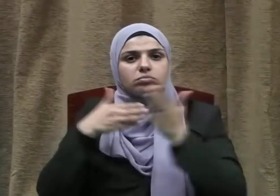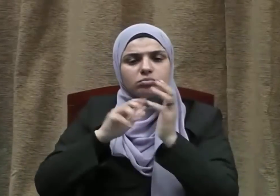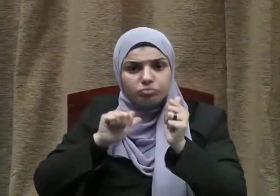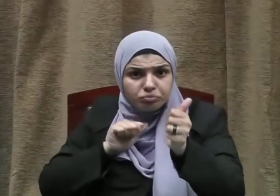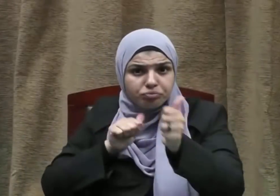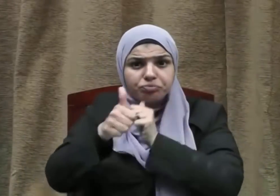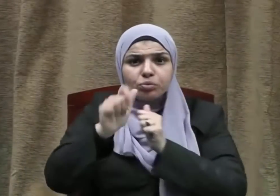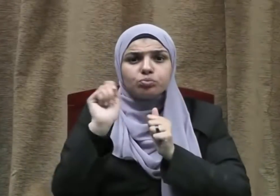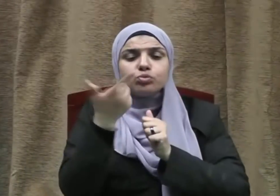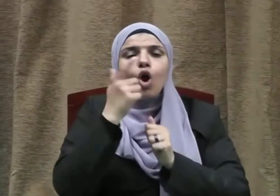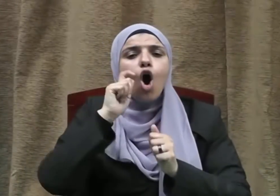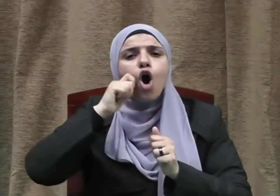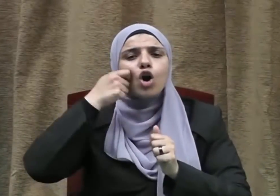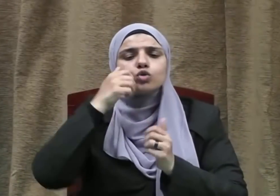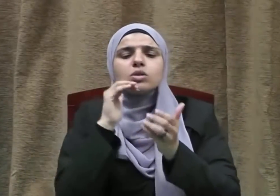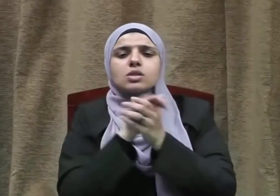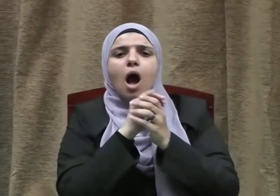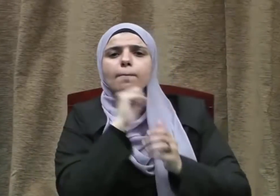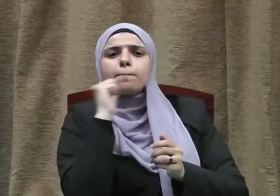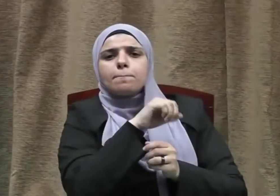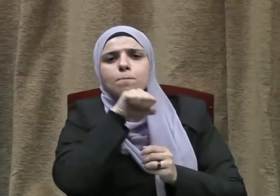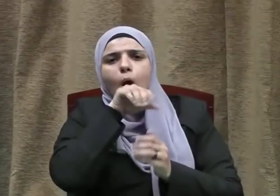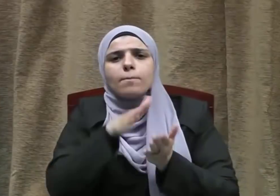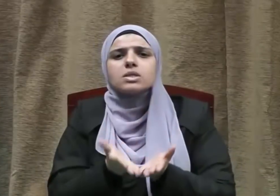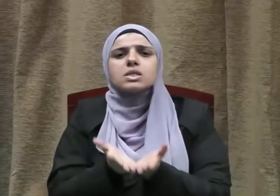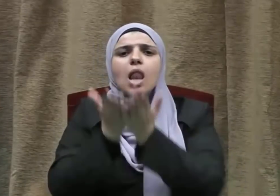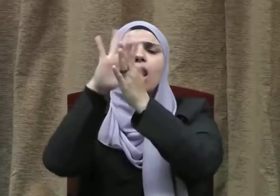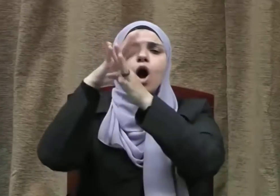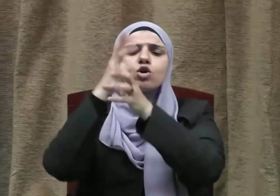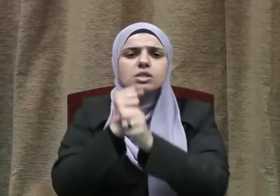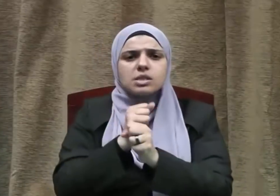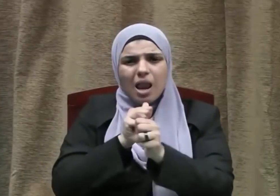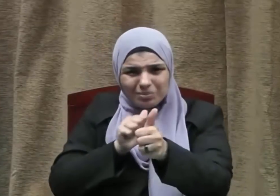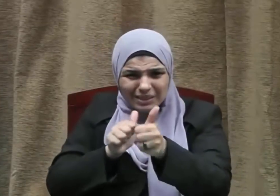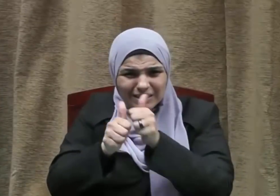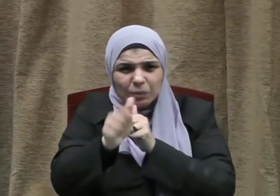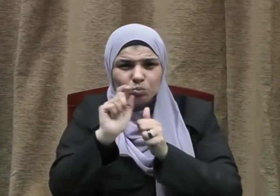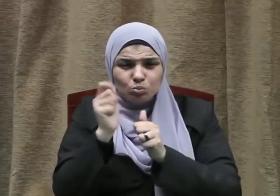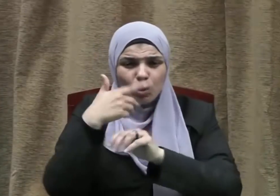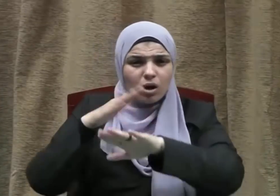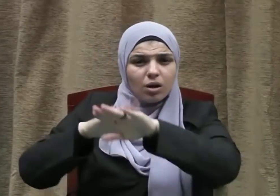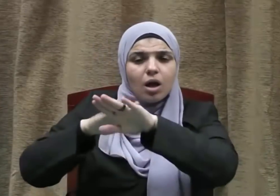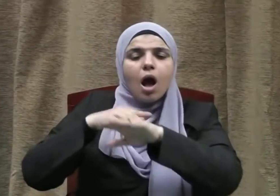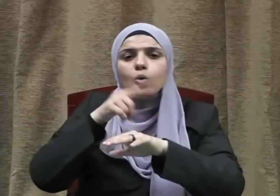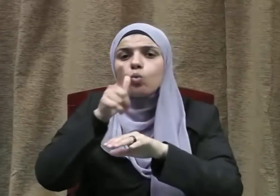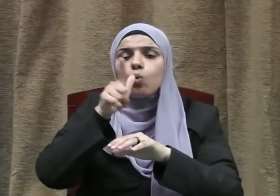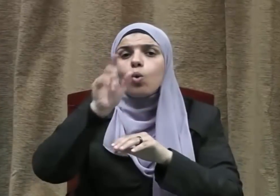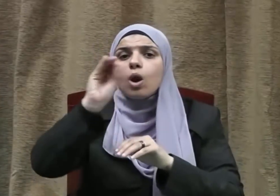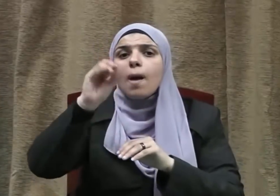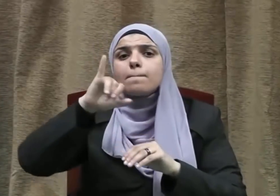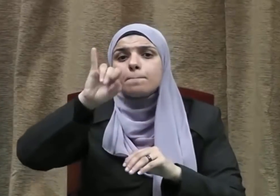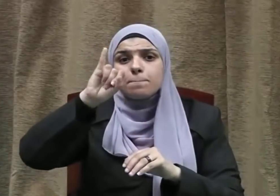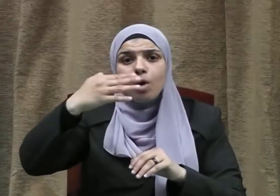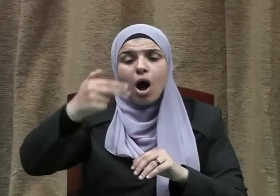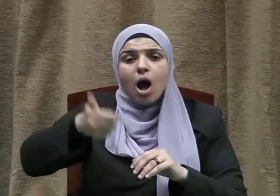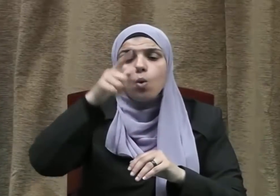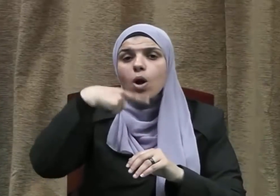فلحق به رجل من أصحاب رسول الله صلى الله عليه وسلم وهو